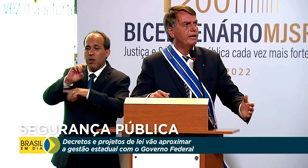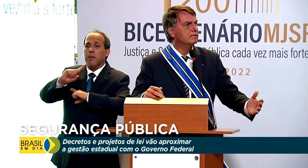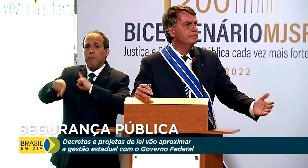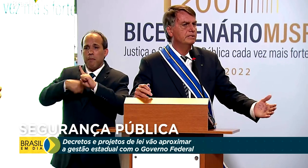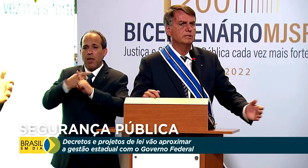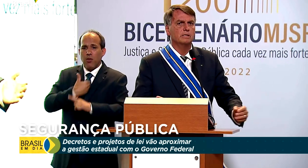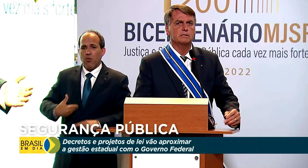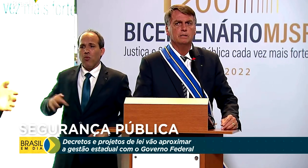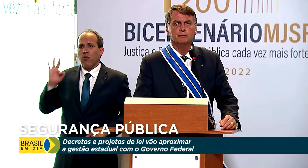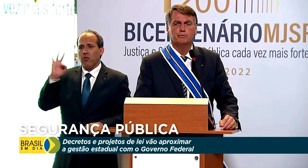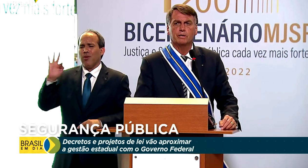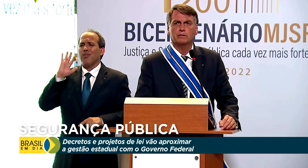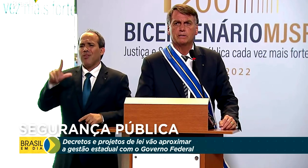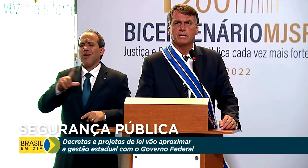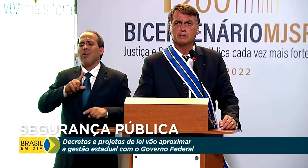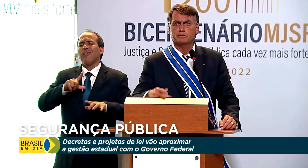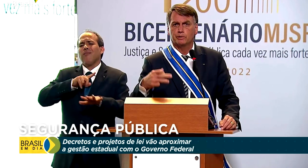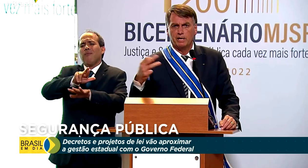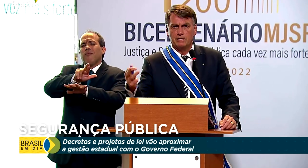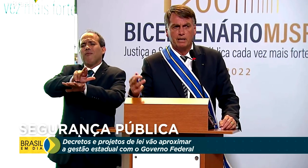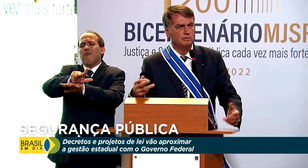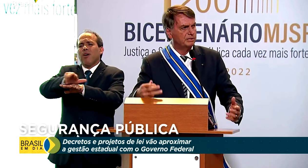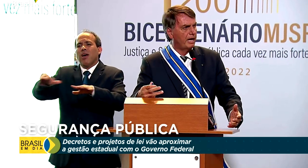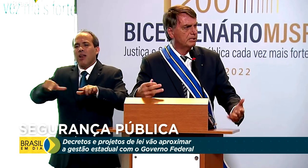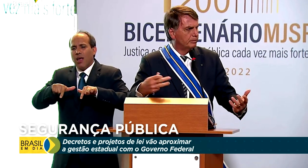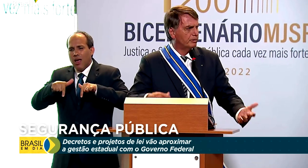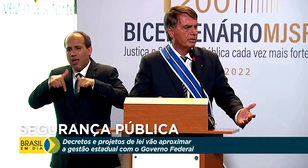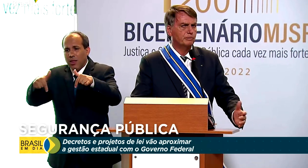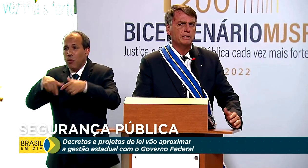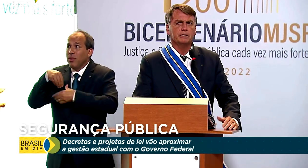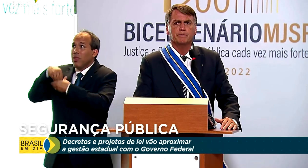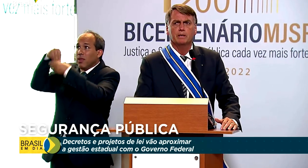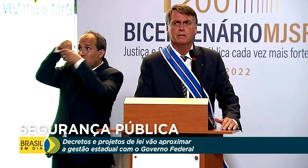Várias medidas foram adotadas por eles lá, os estados, por nós, por aqui. Obrigado. Obrigado.